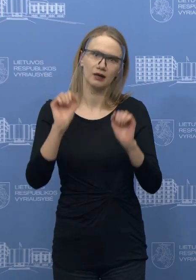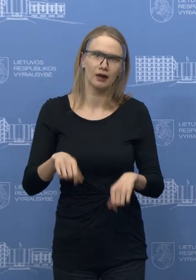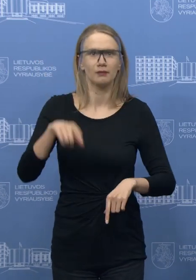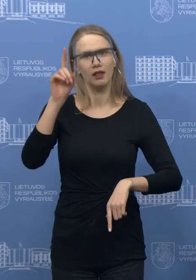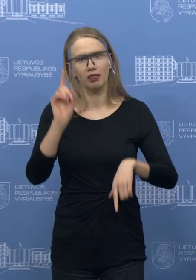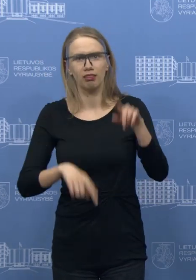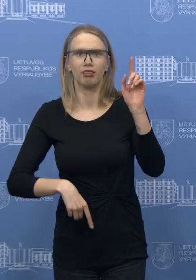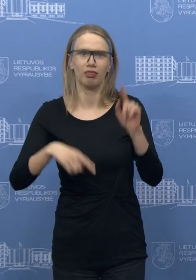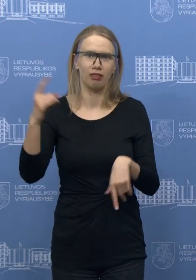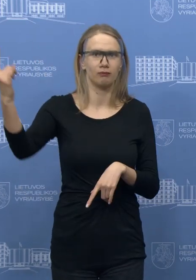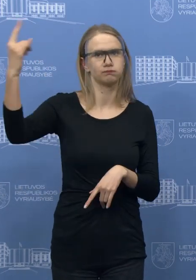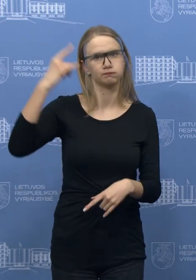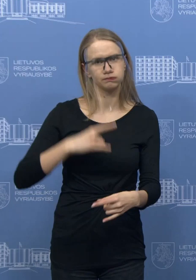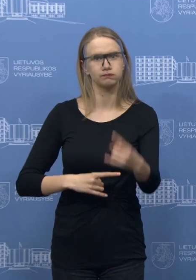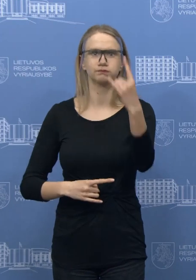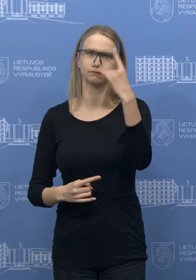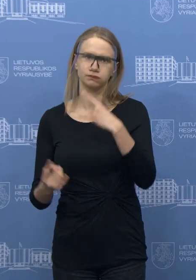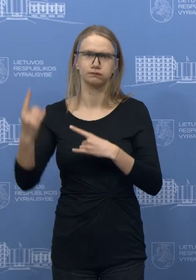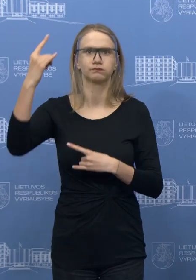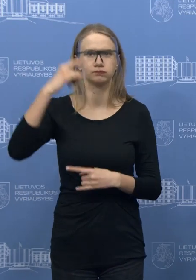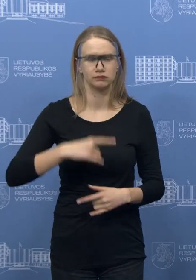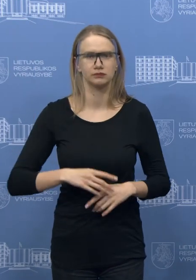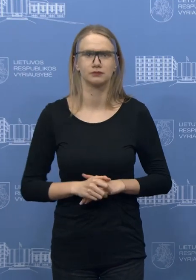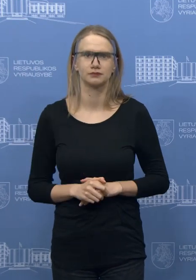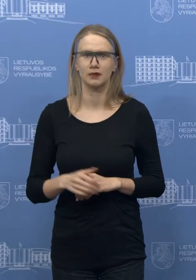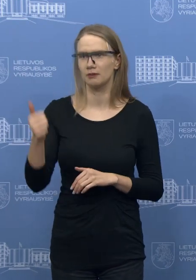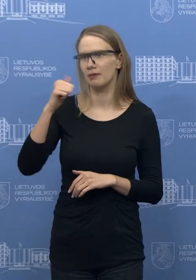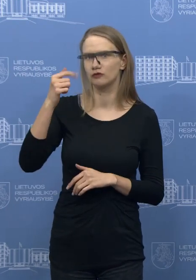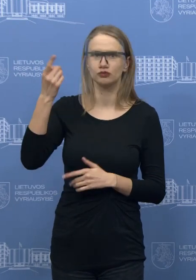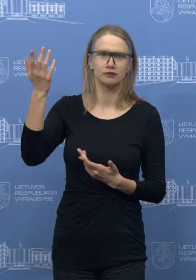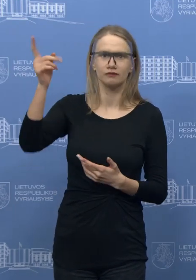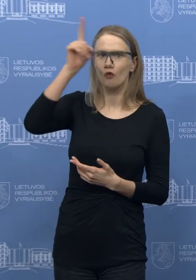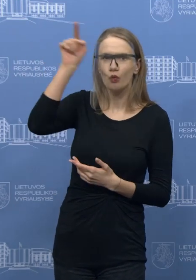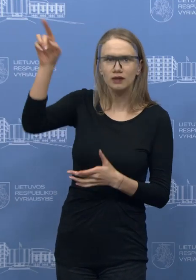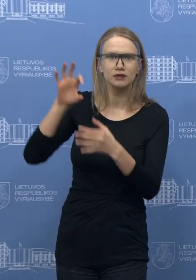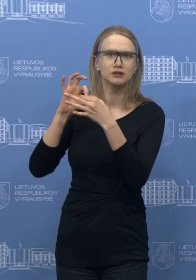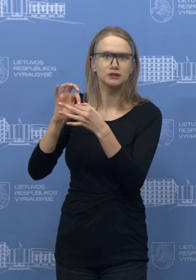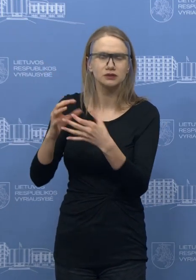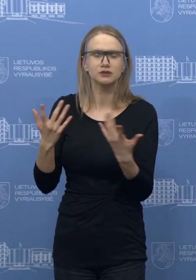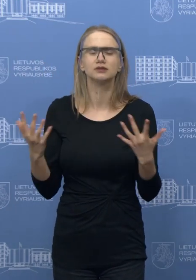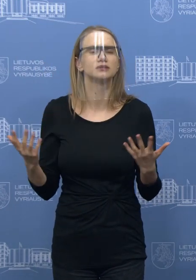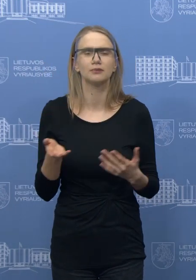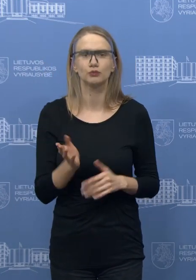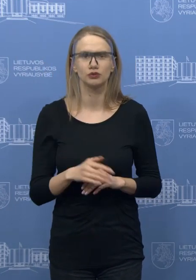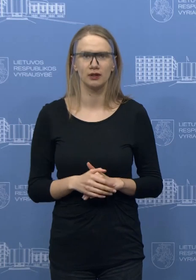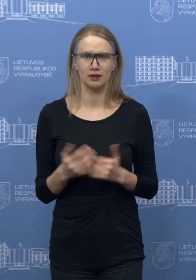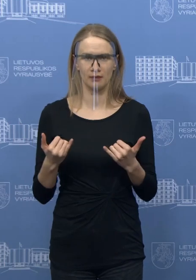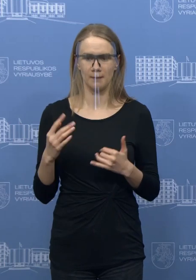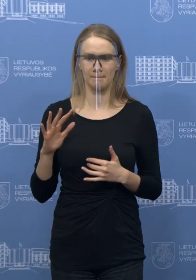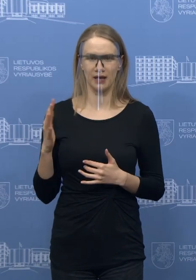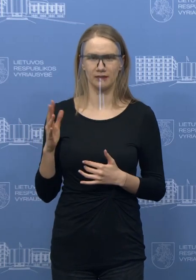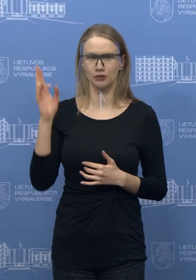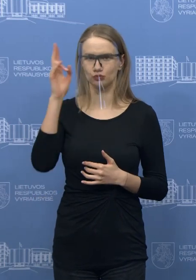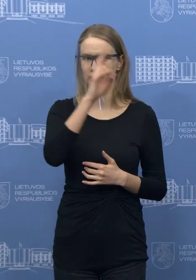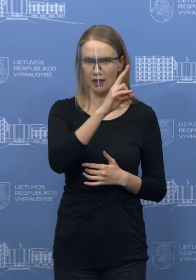reguliarų skrydžiai su kokiais nors svarbiais taškais, ten Frankfurtas arba panašiai. Ar tiesingai suprantame, kad penktadienios skrydės iš